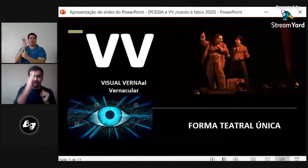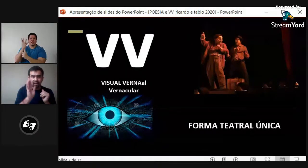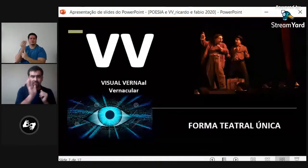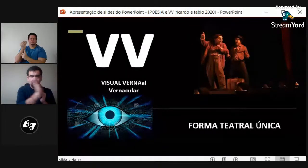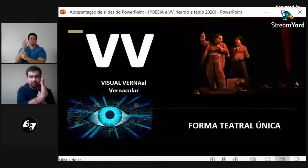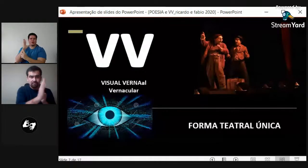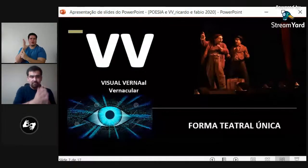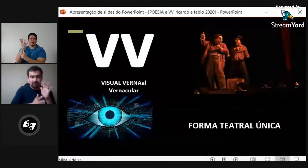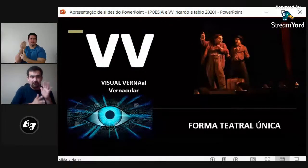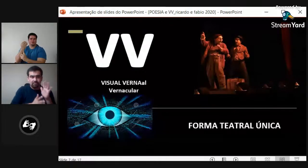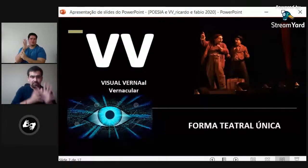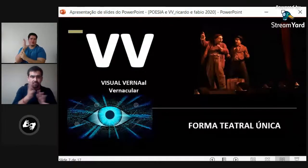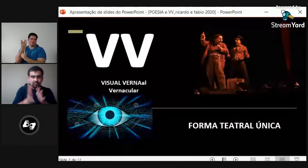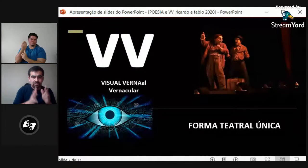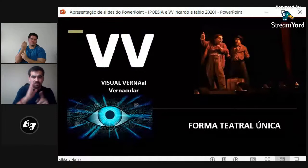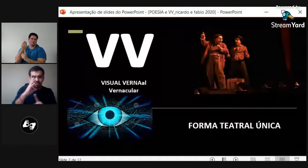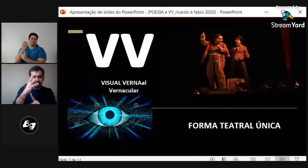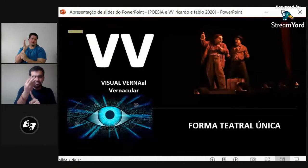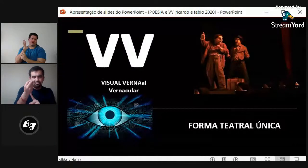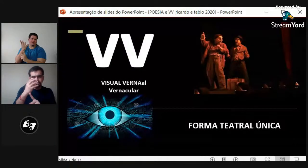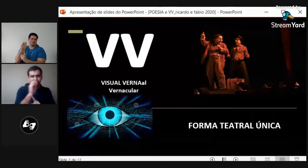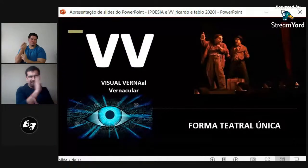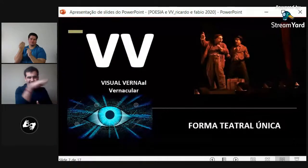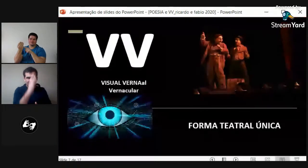es el objeto o la realidad externa.